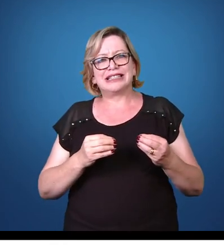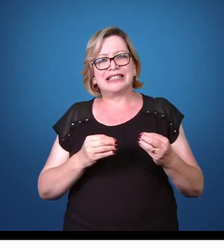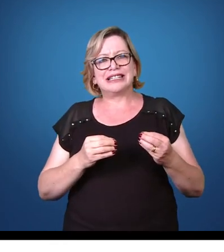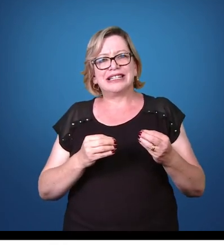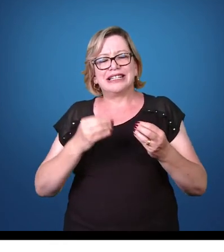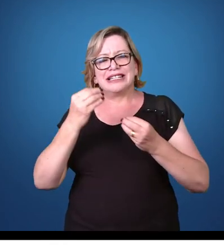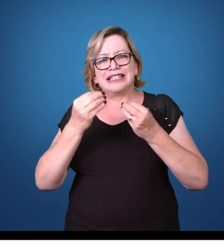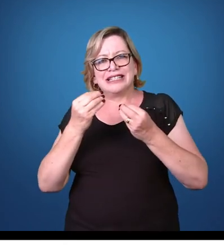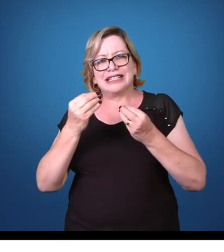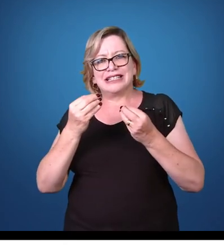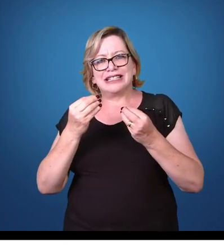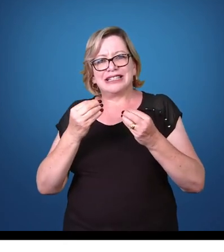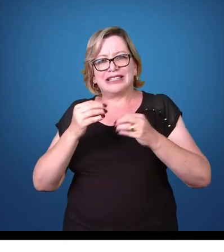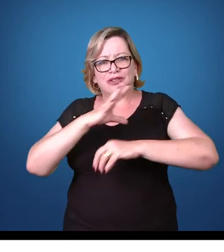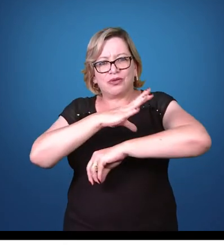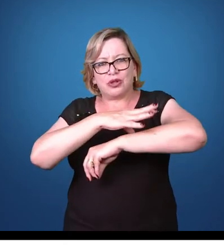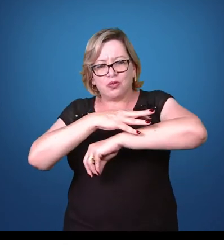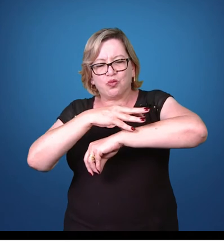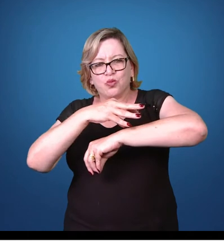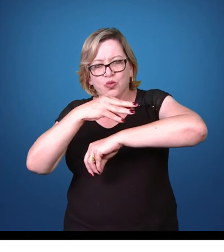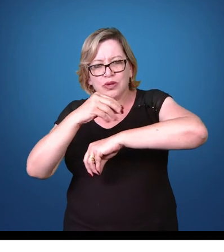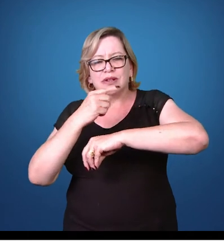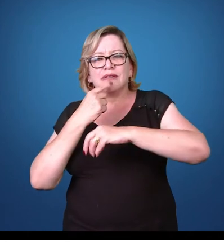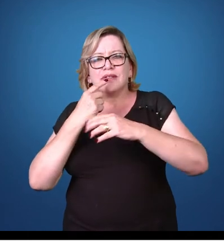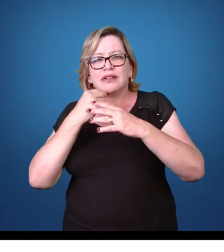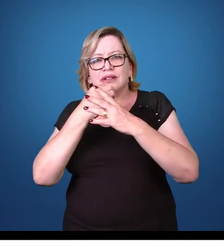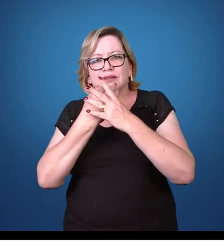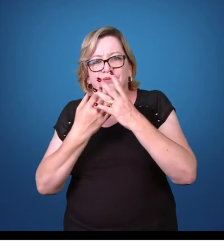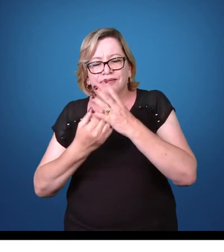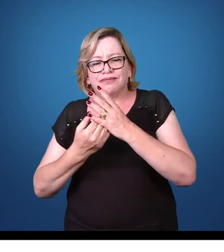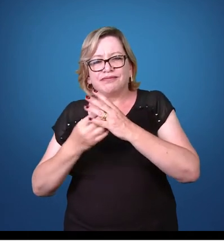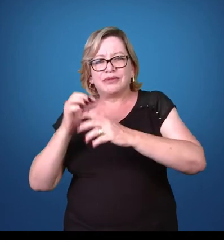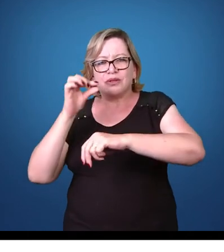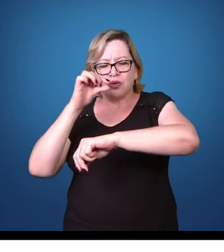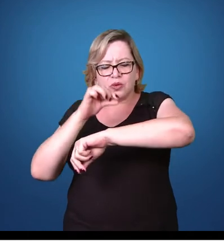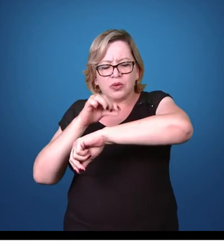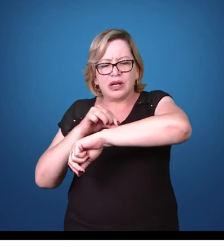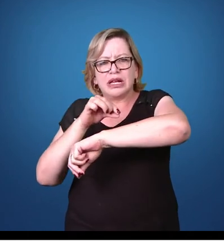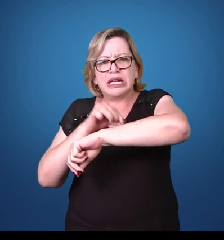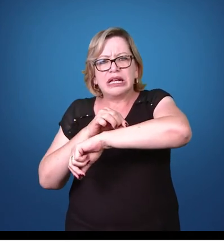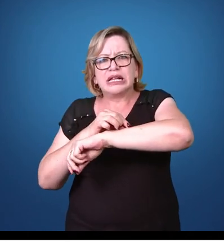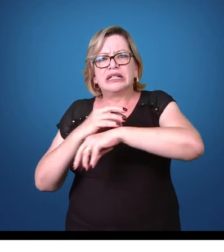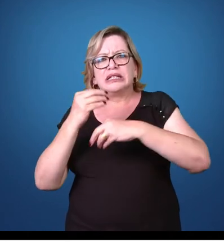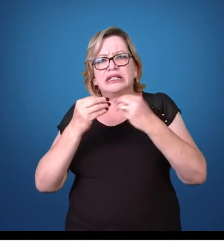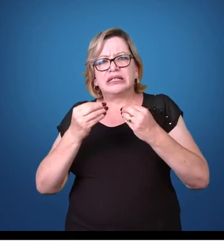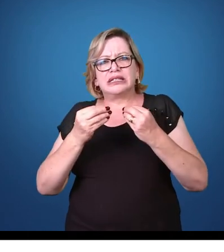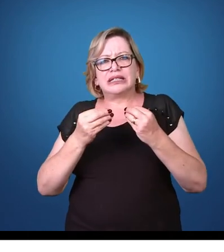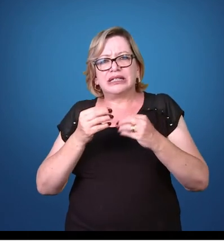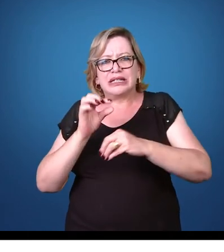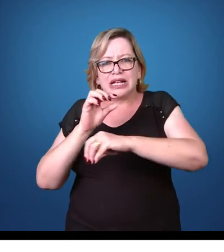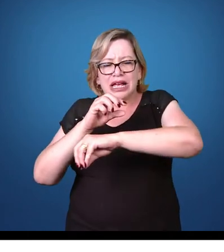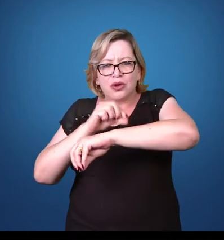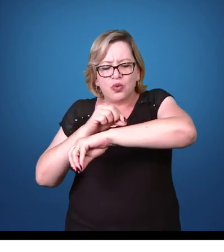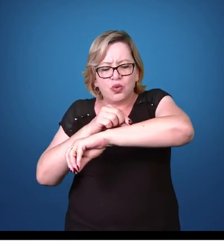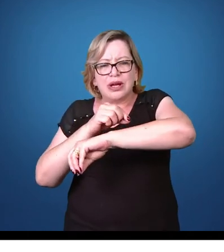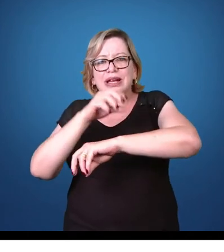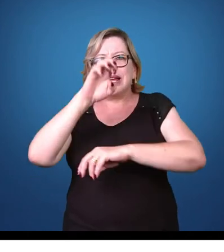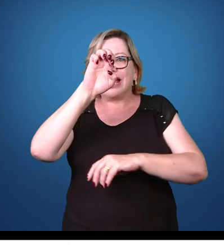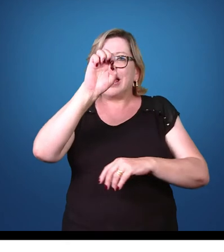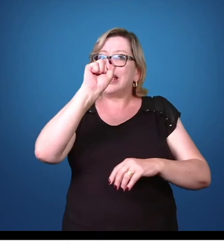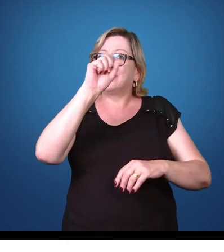para sugar sangue do hospedeiro, é o momento onde os esporozoários